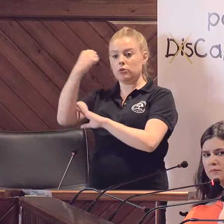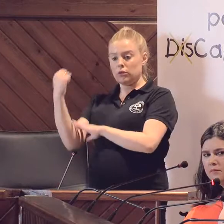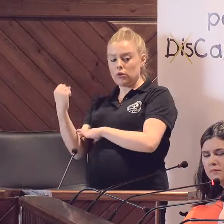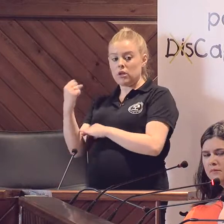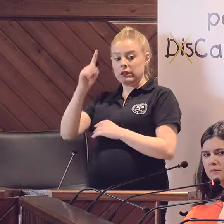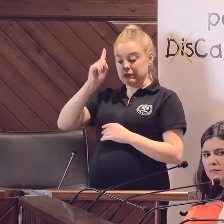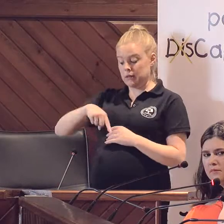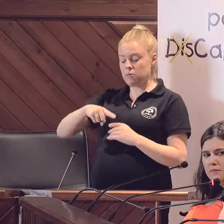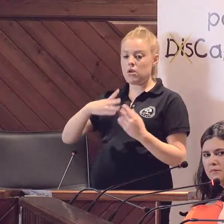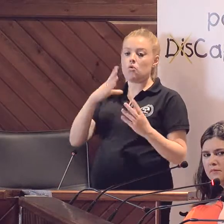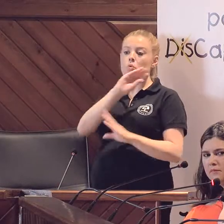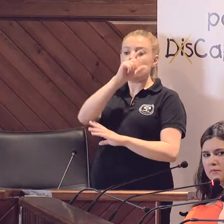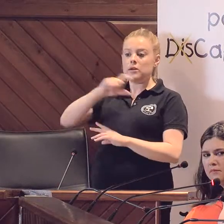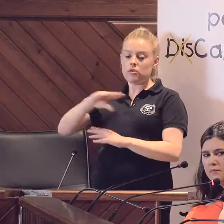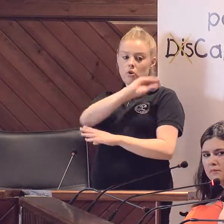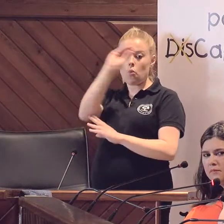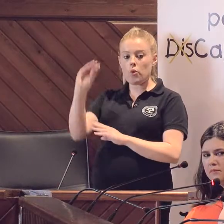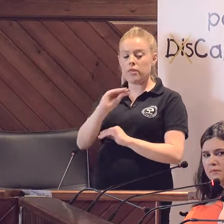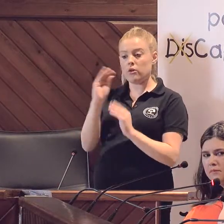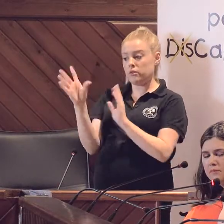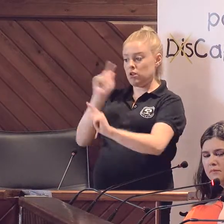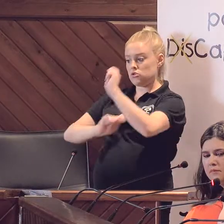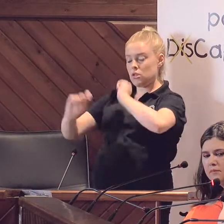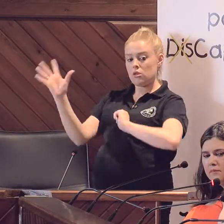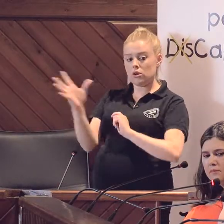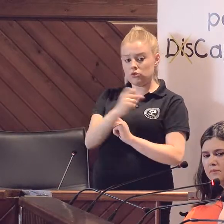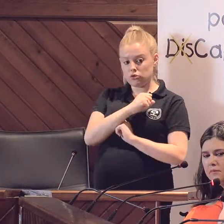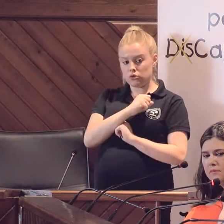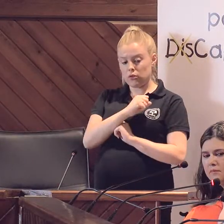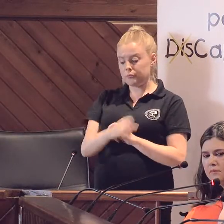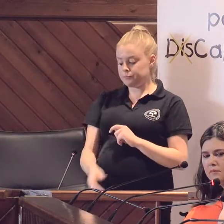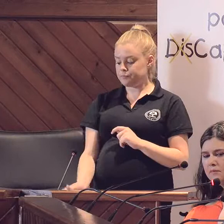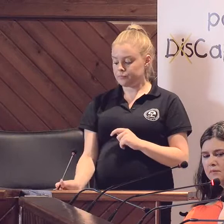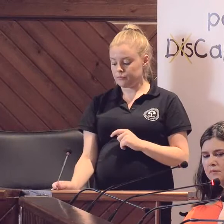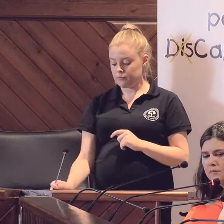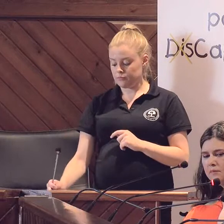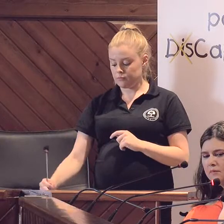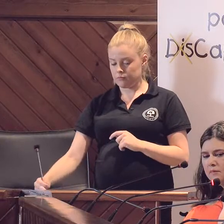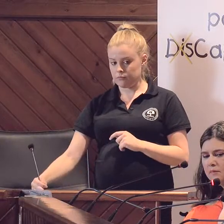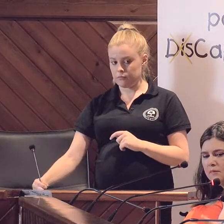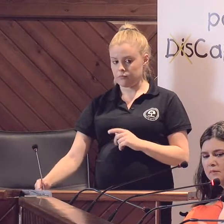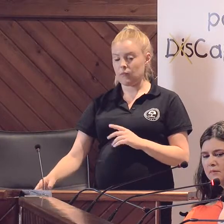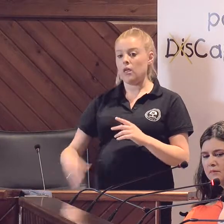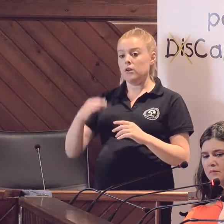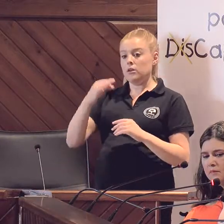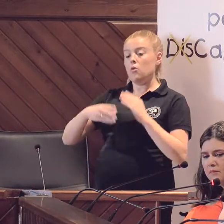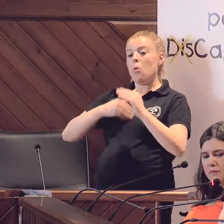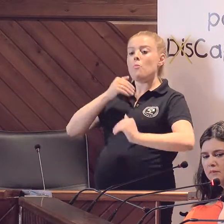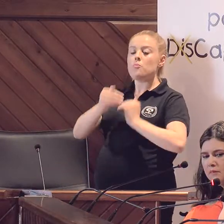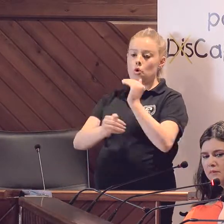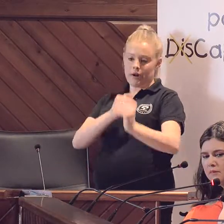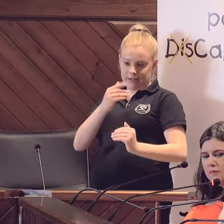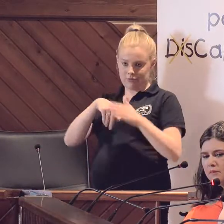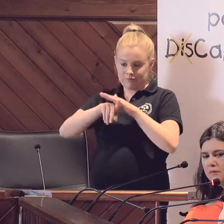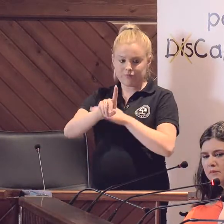los cuidadores de todas las asociaciones sería un verdadero progreso. Como